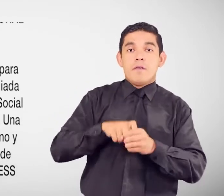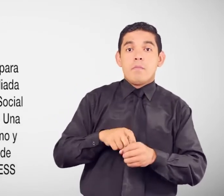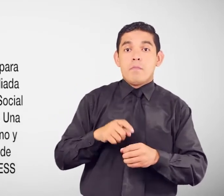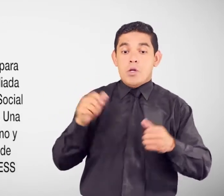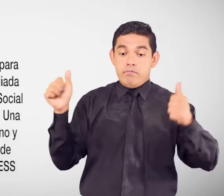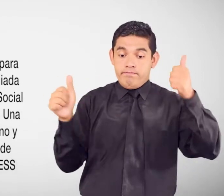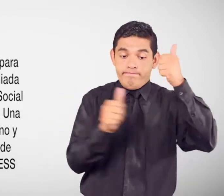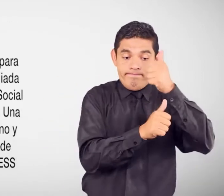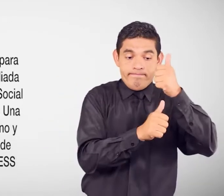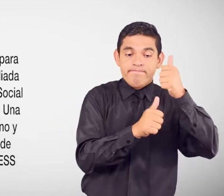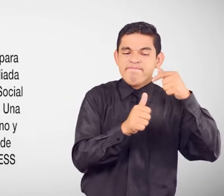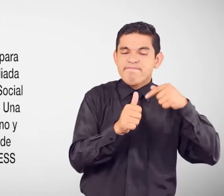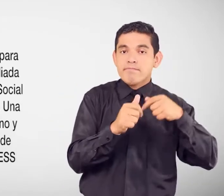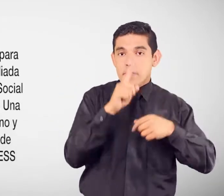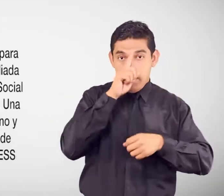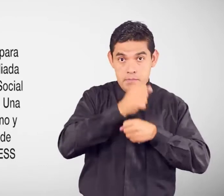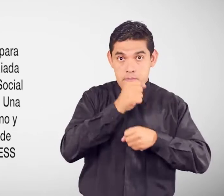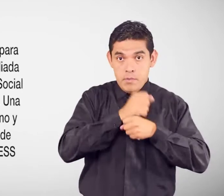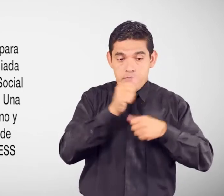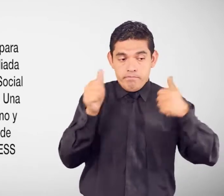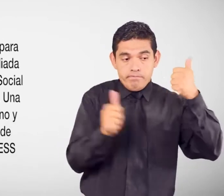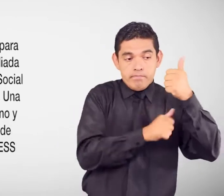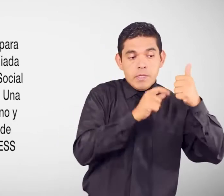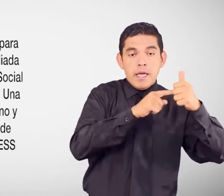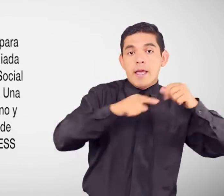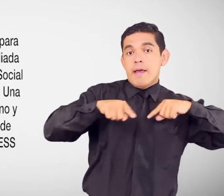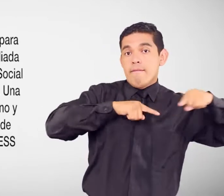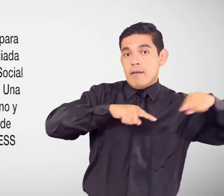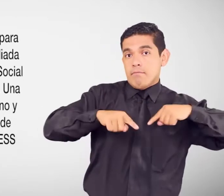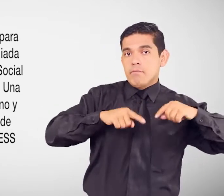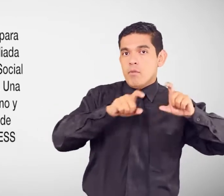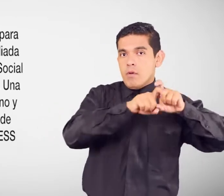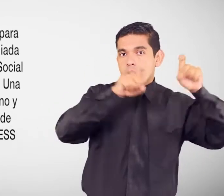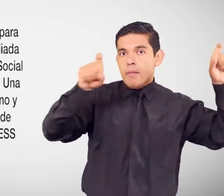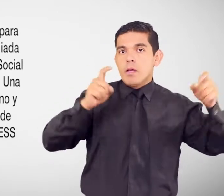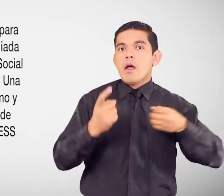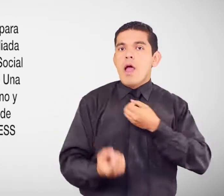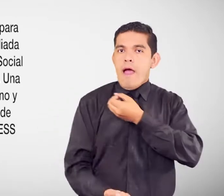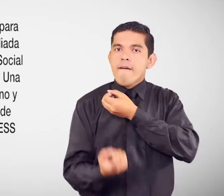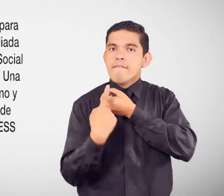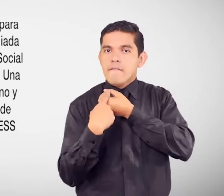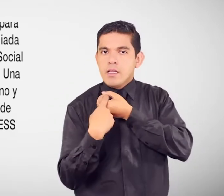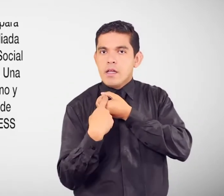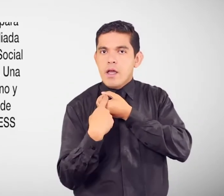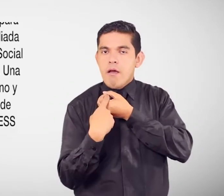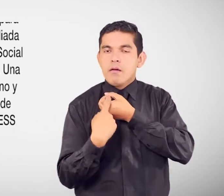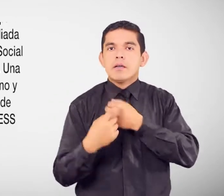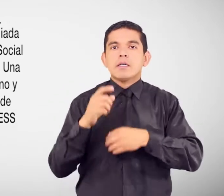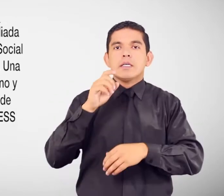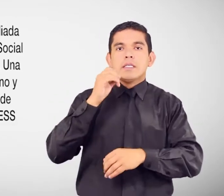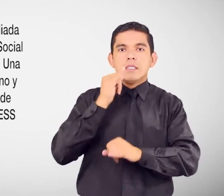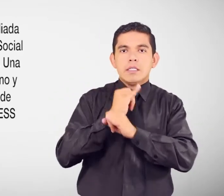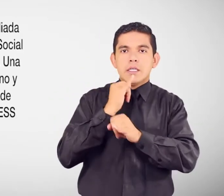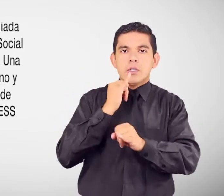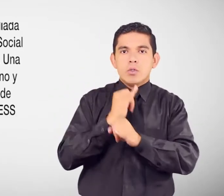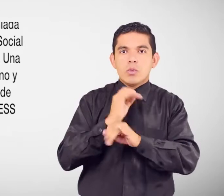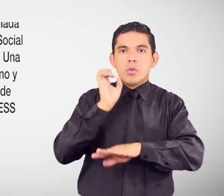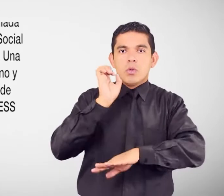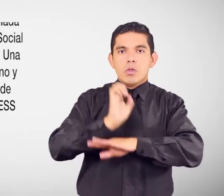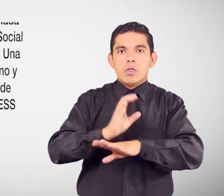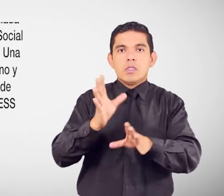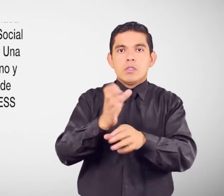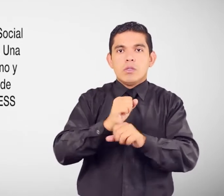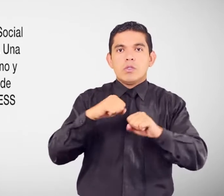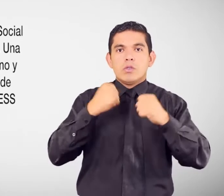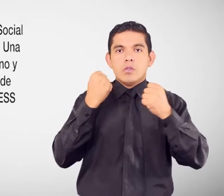dependencia Para otra persona o empresa Debe ser afiliada al Instituto Ecuatoriano de Seguridad Social IES